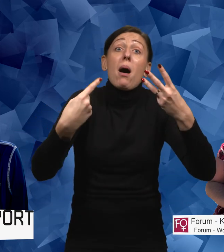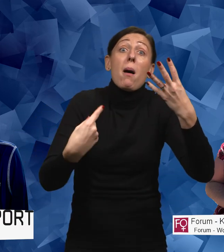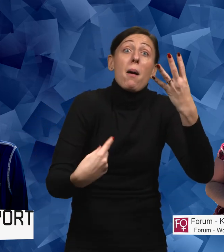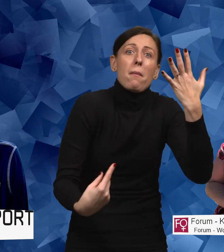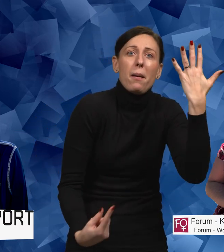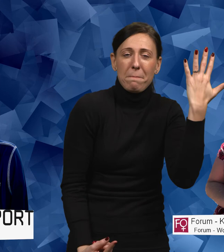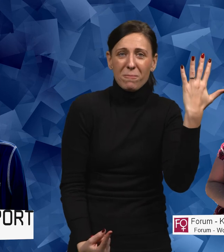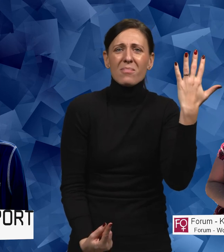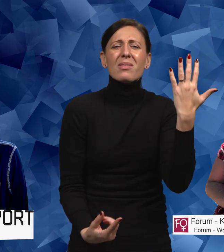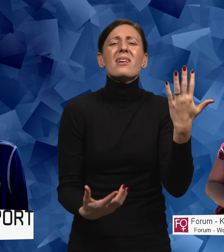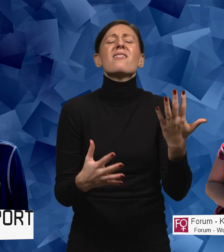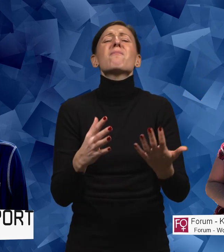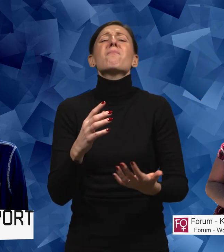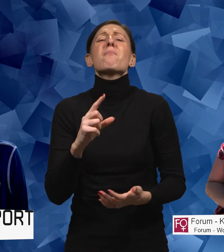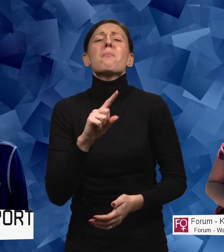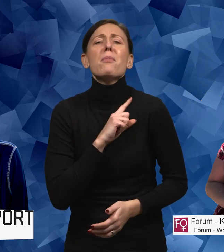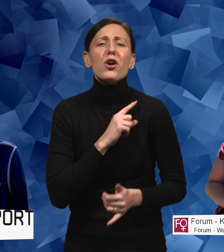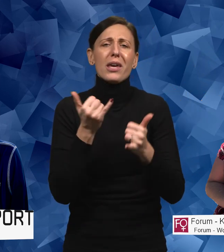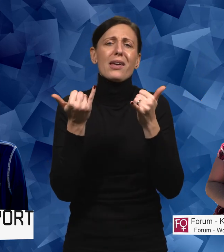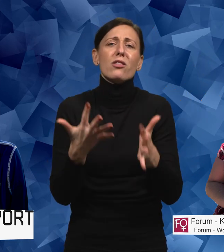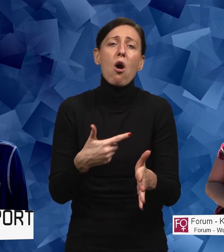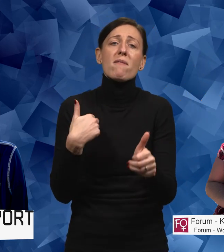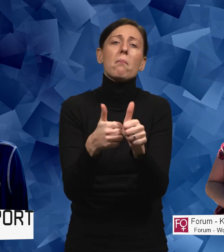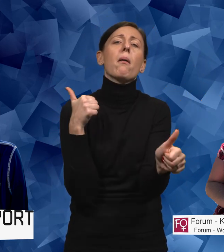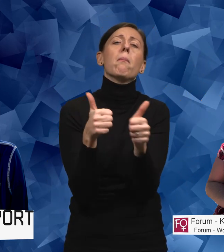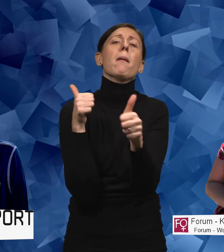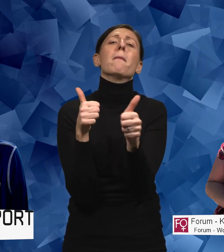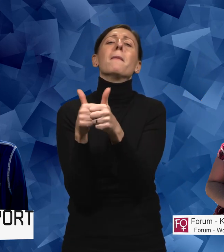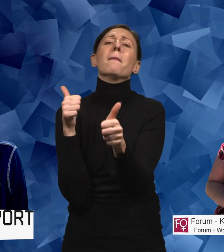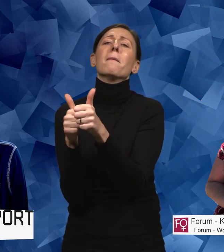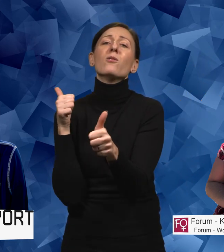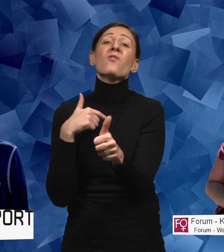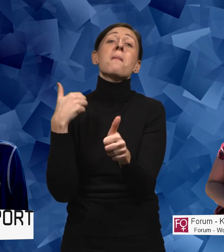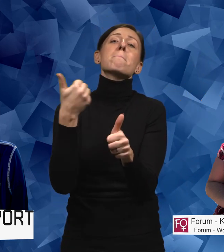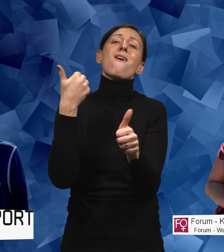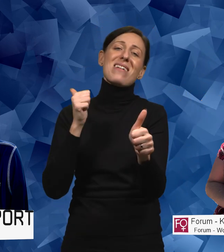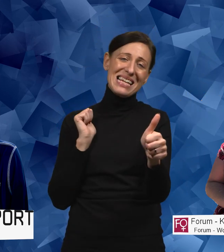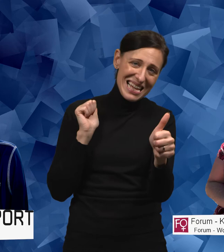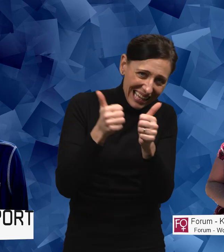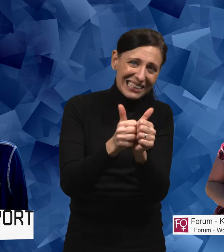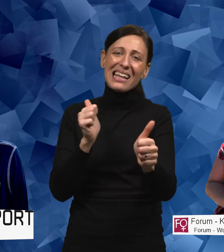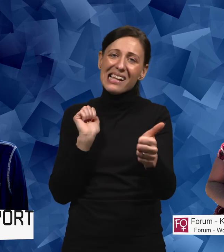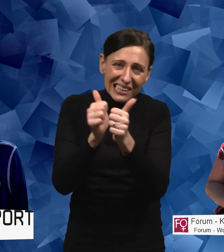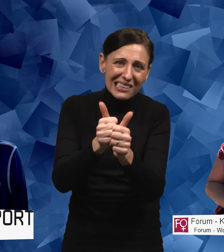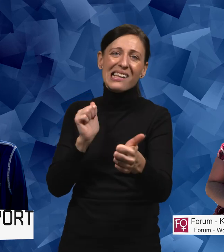Det finns väldigt mycket där vi tyvärr backar som vi